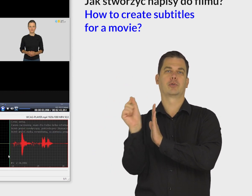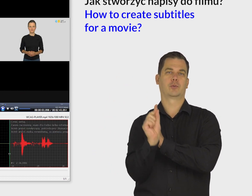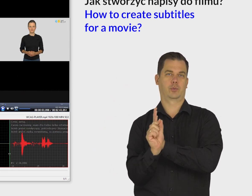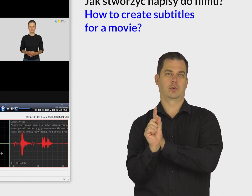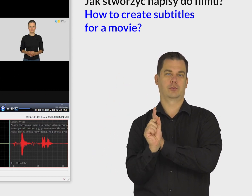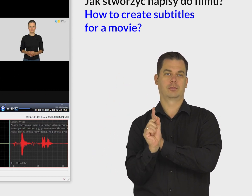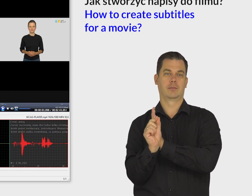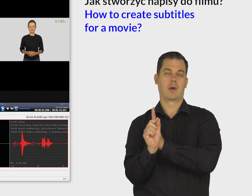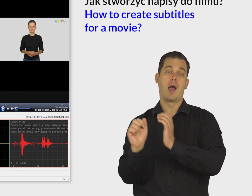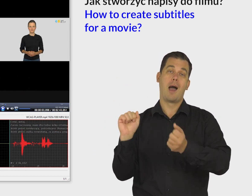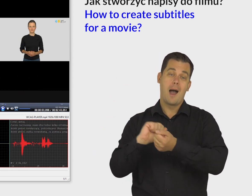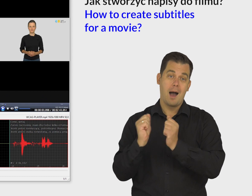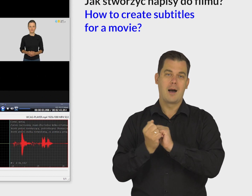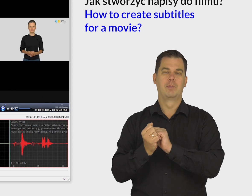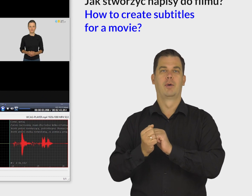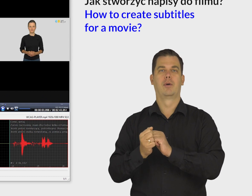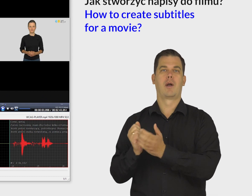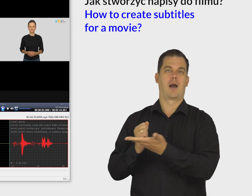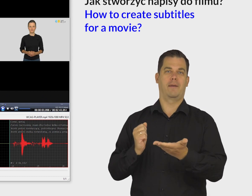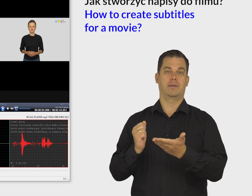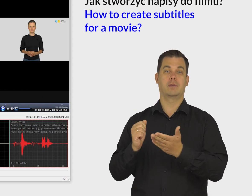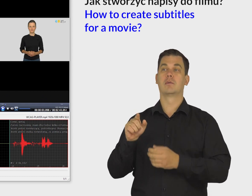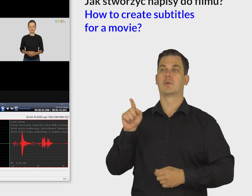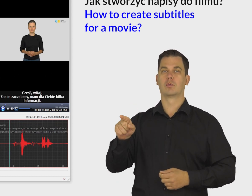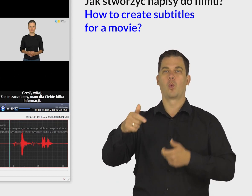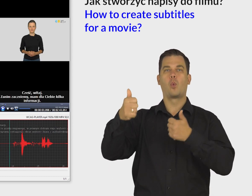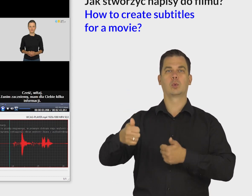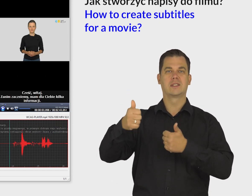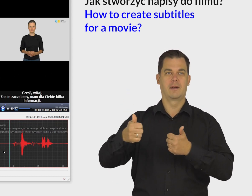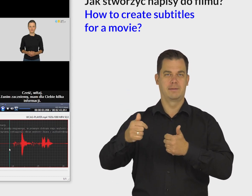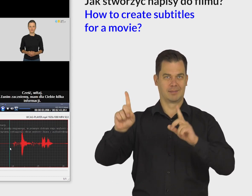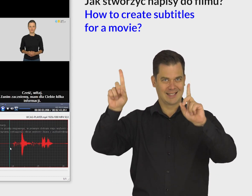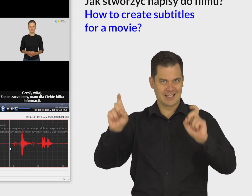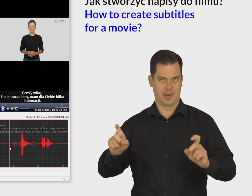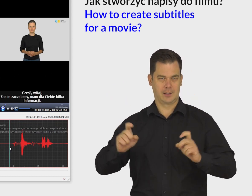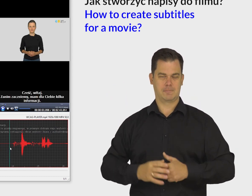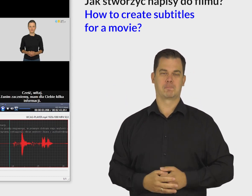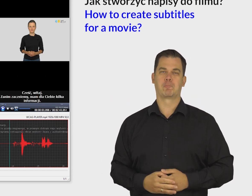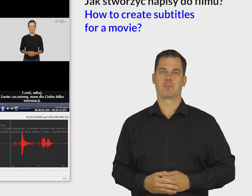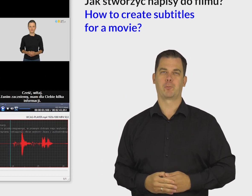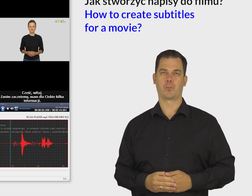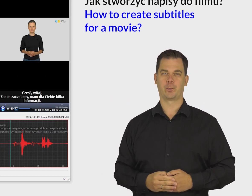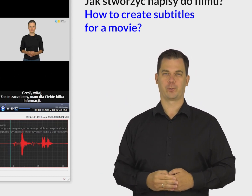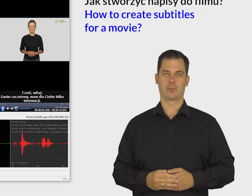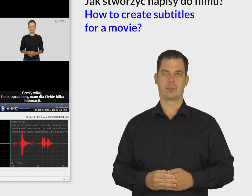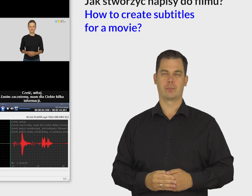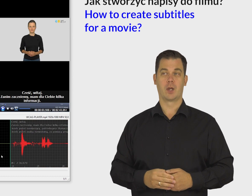Przeciągnij w to miejsce początek pola z tekstem lub kliknij po lewej stronie w przycisk Ustaw czas startu.